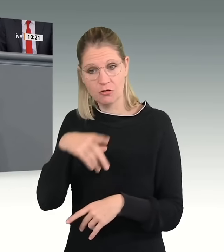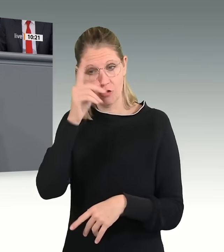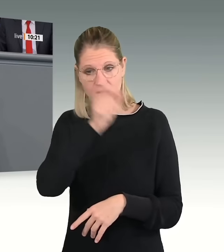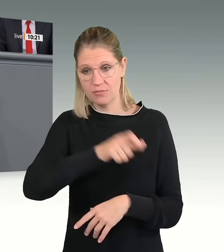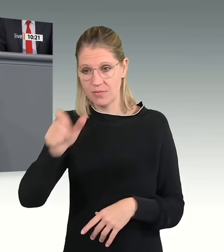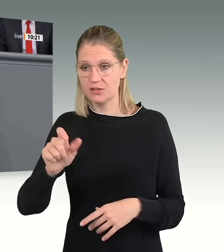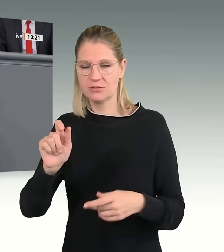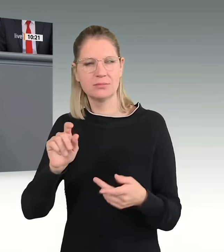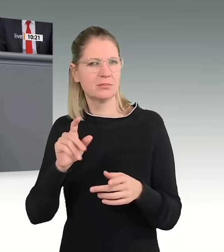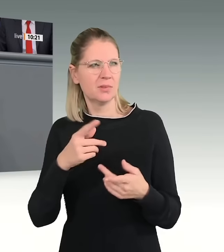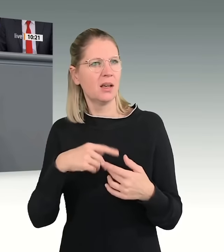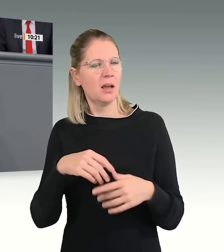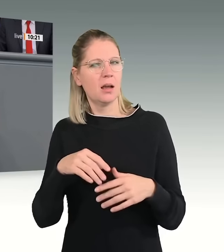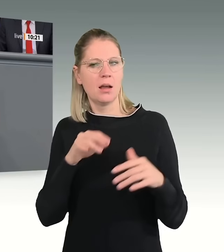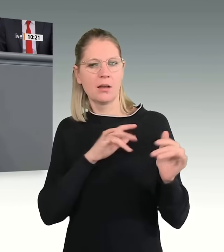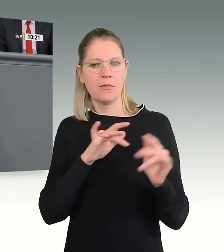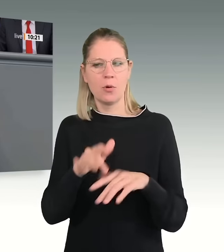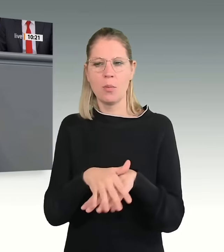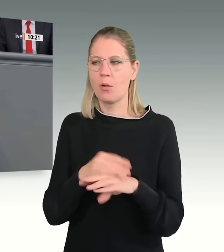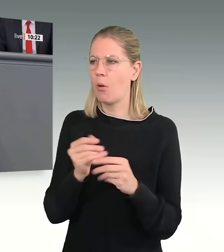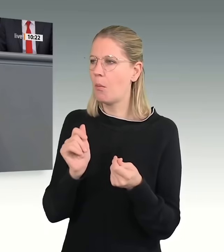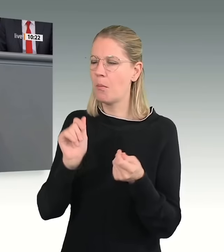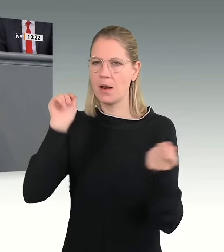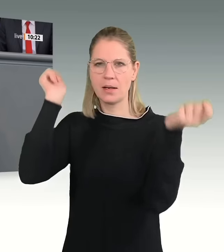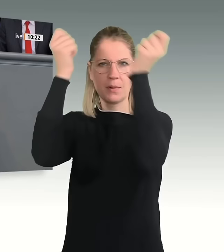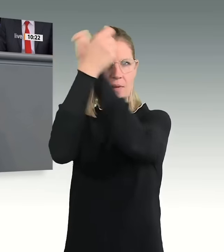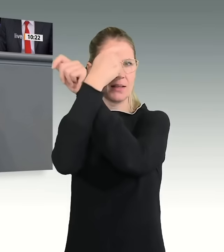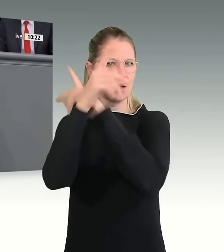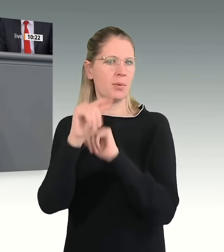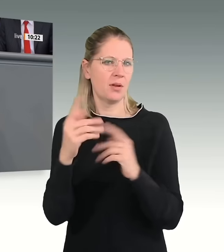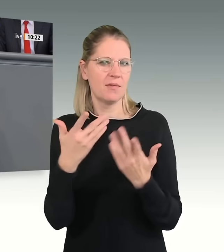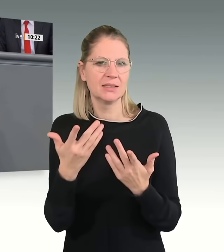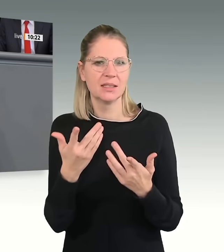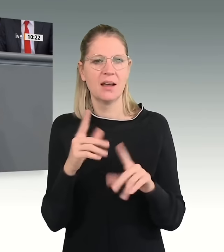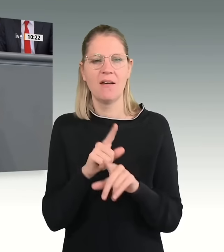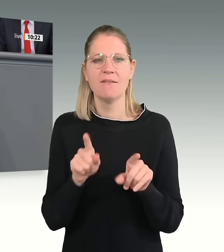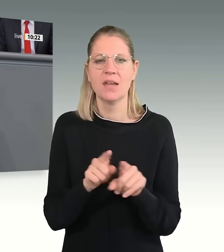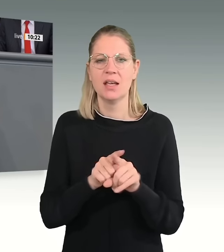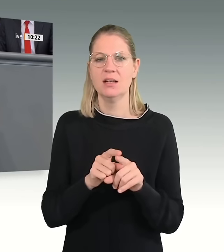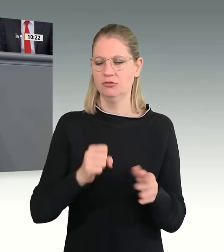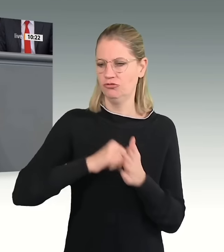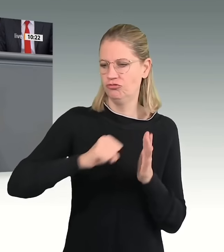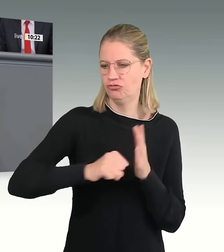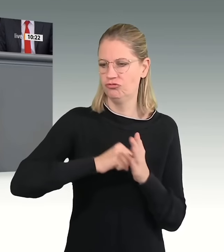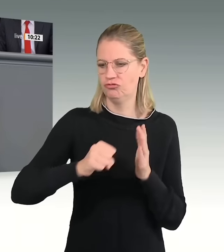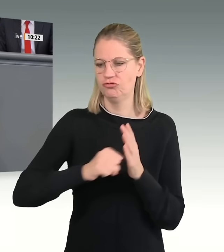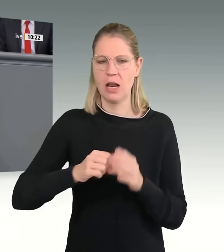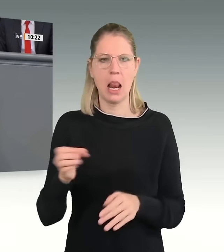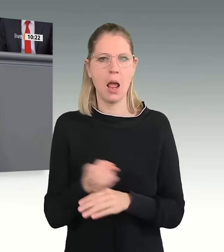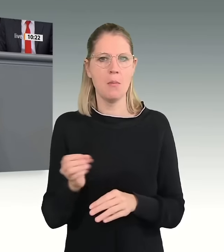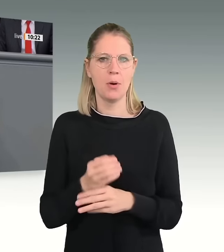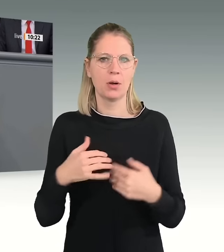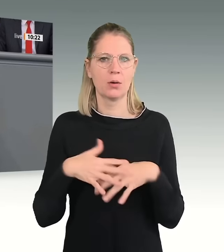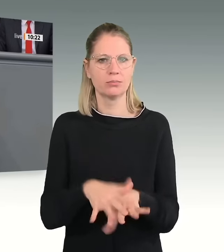einen klaren Eindruck. Expresseinbürgerung nach nur drei Jahren Aufenthalt und die generelle Möglichkeit der doppelten